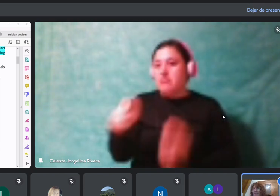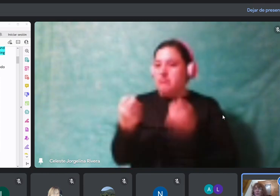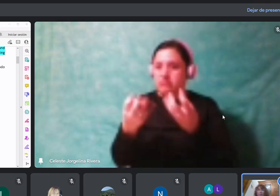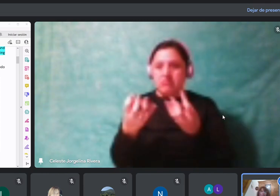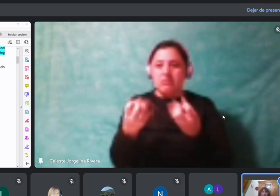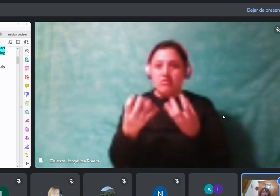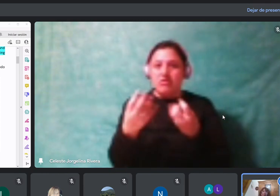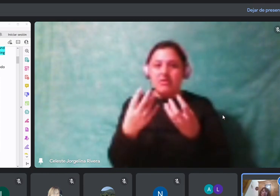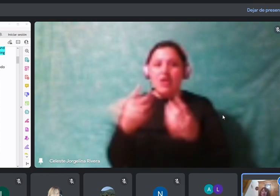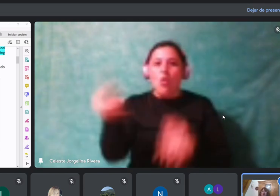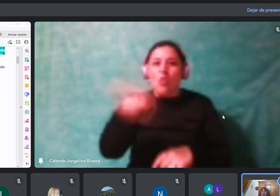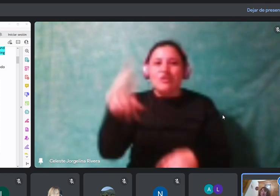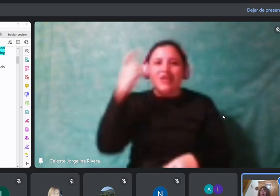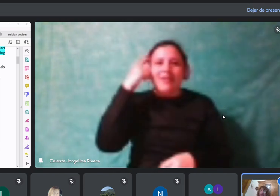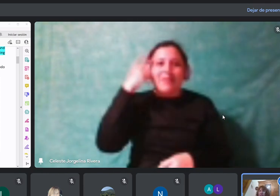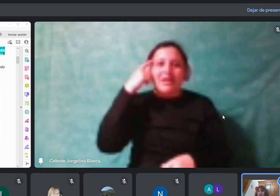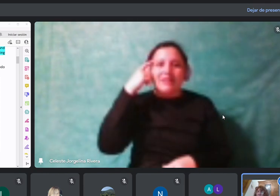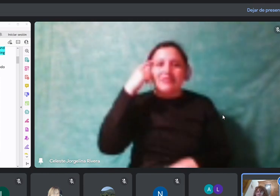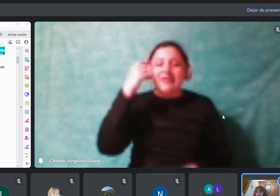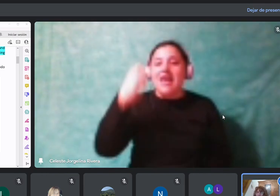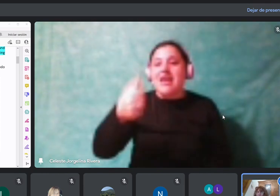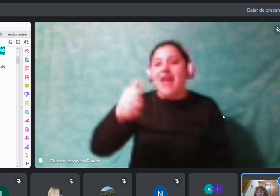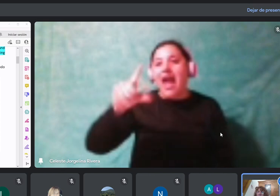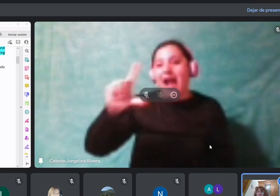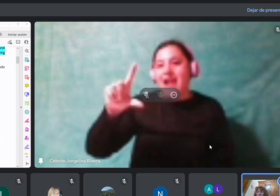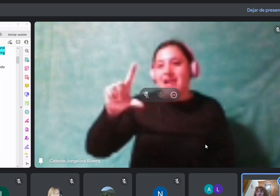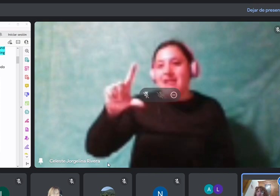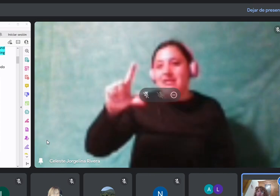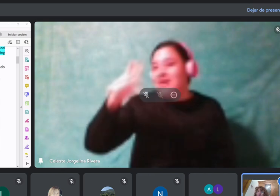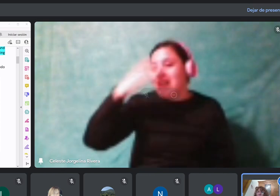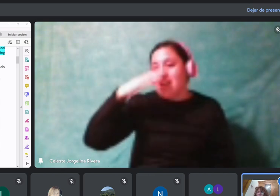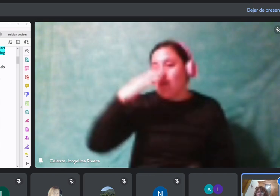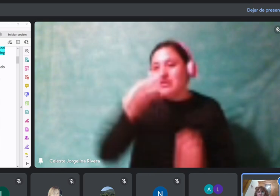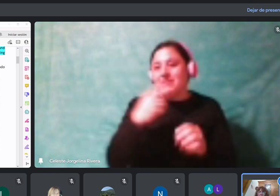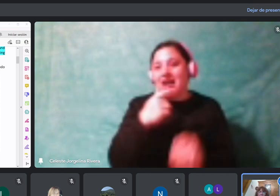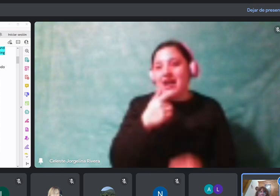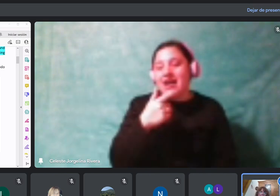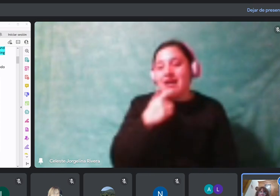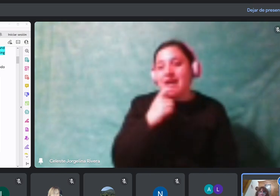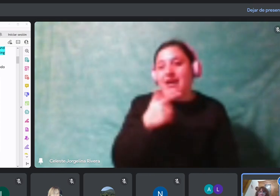ese es el sufijo, son adjetivos. ¿Sí? Through.